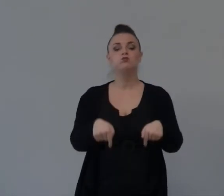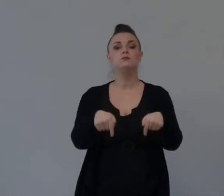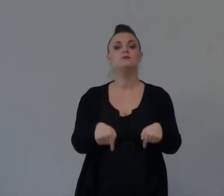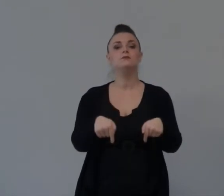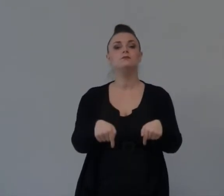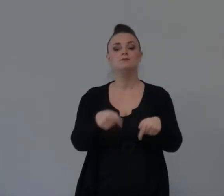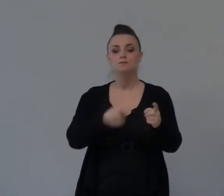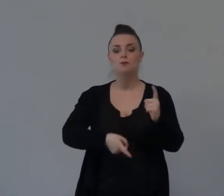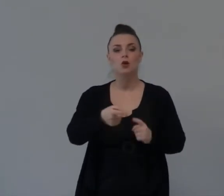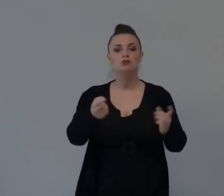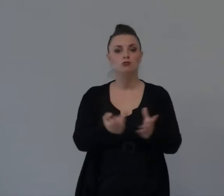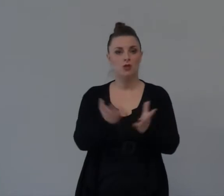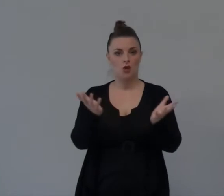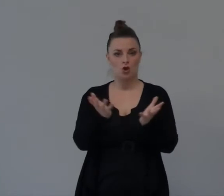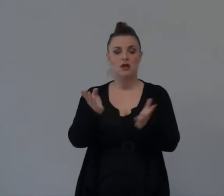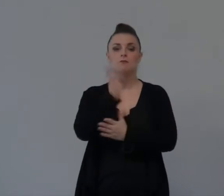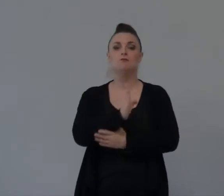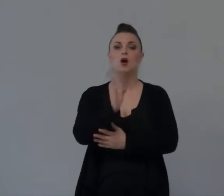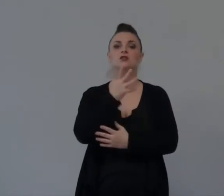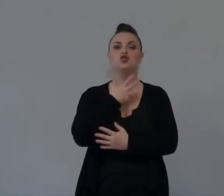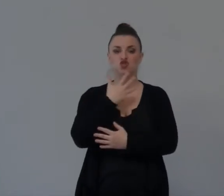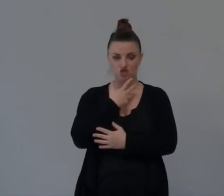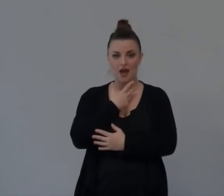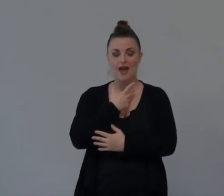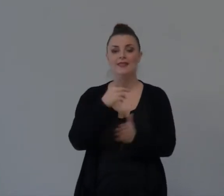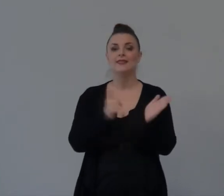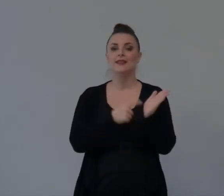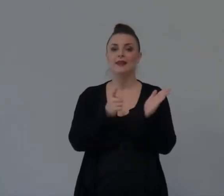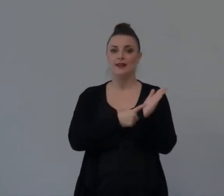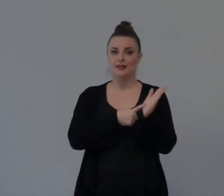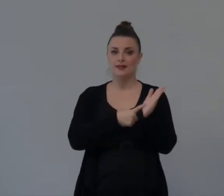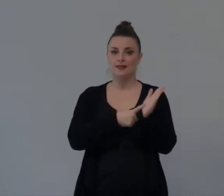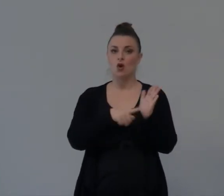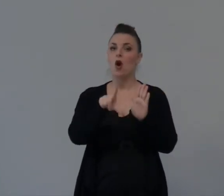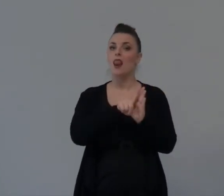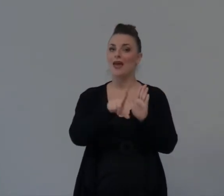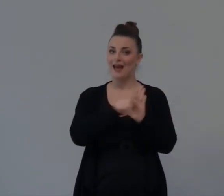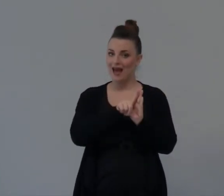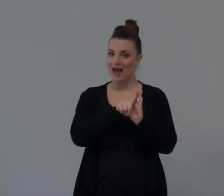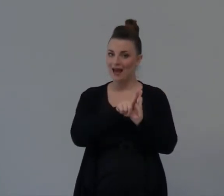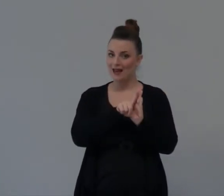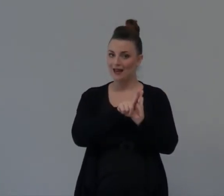poi Poaz Ha diritto Legale Sulle terre Di Naomi